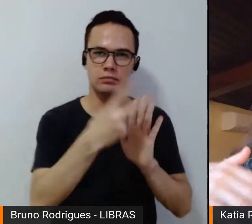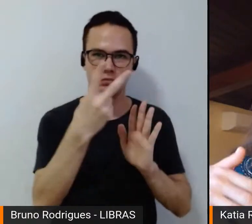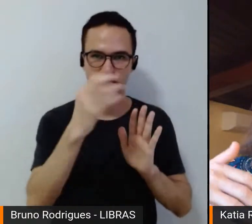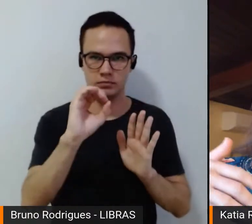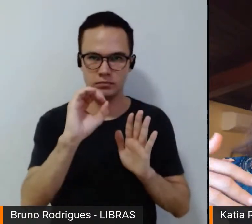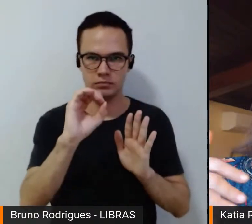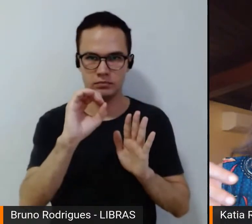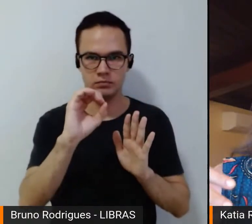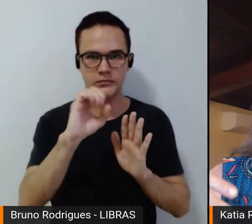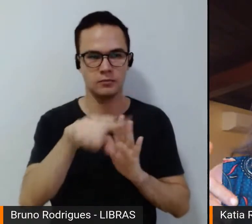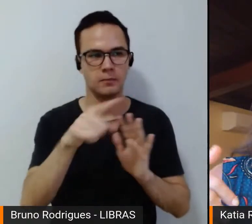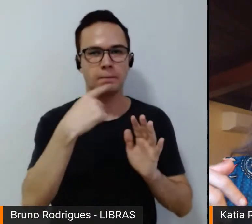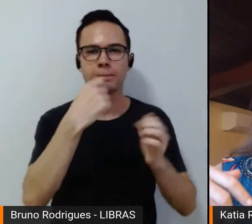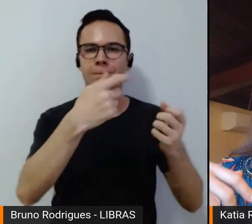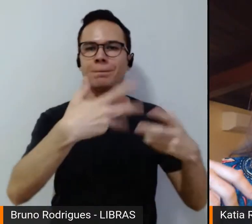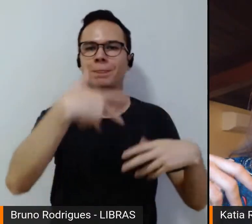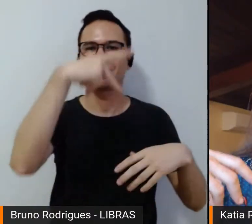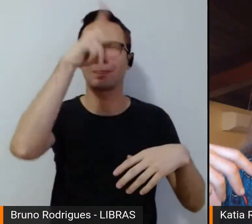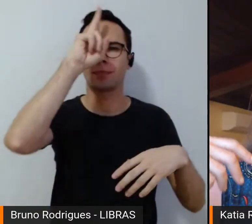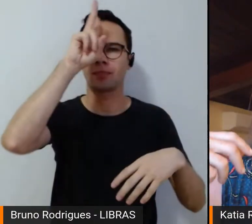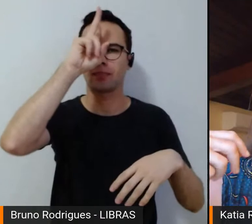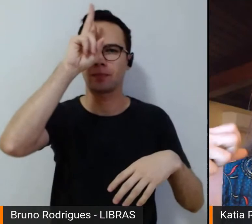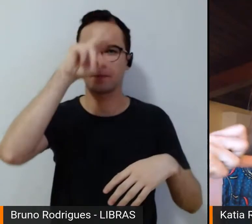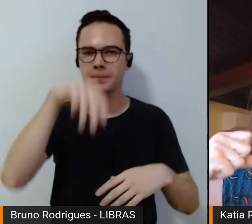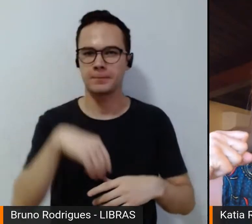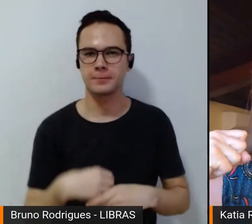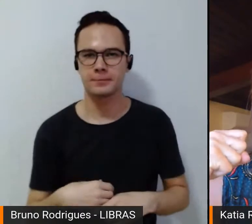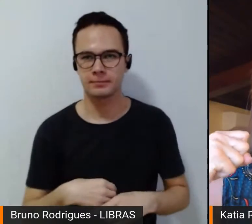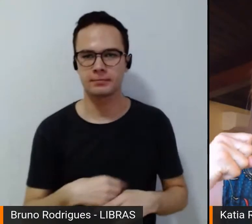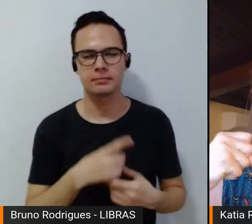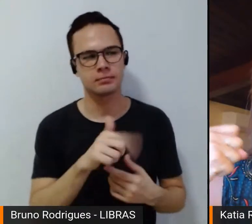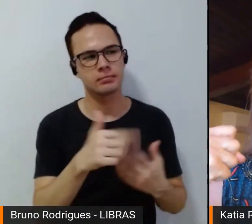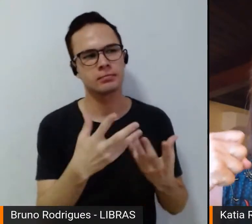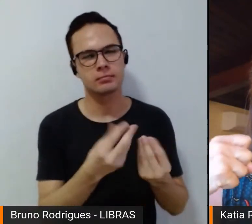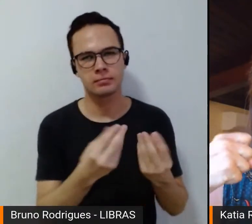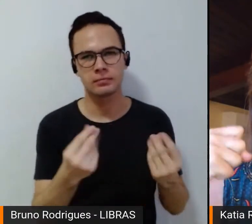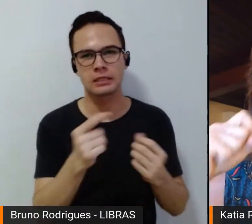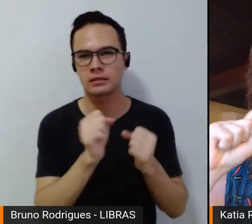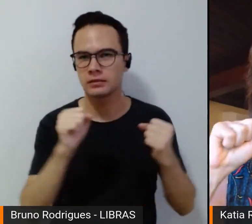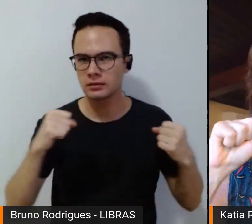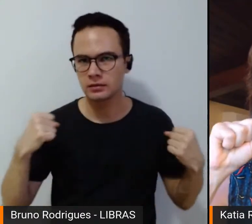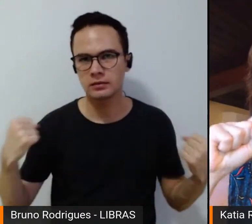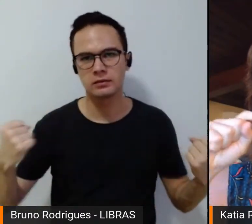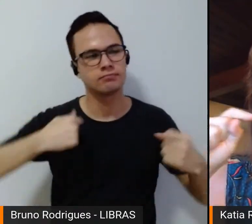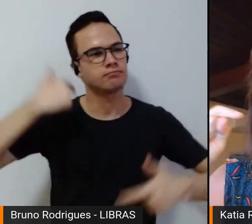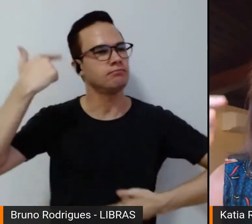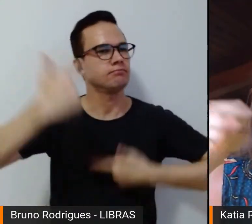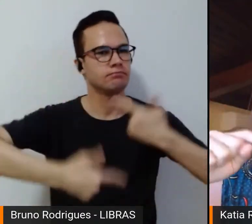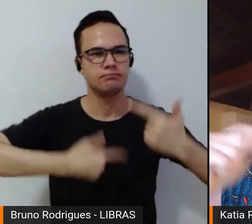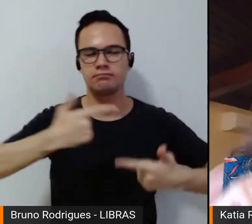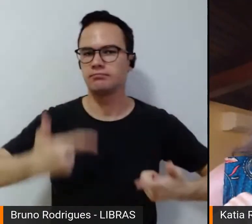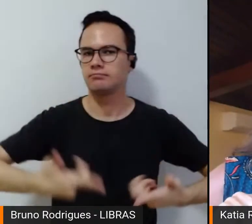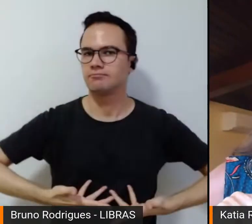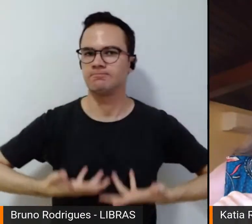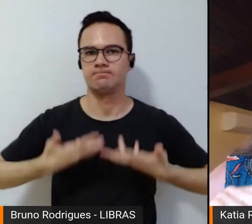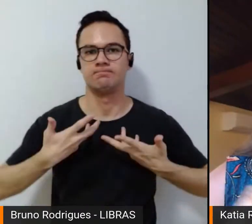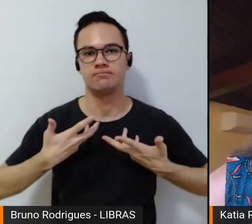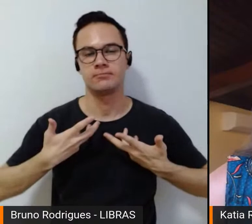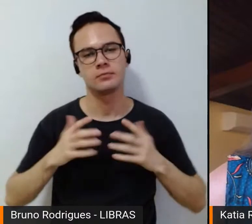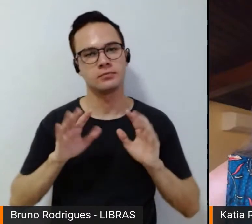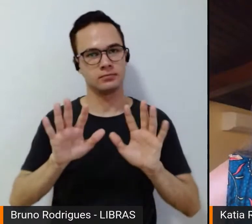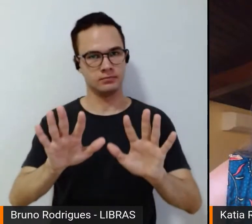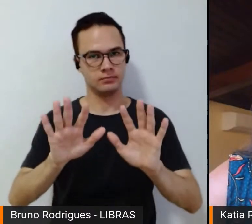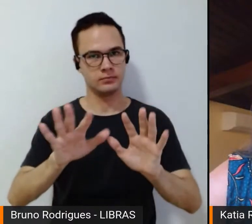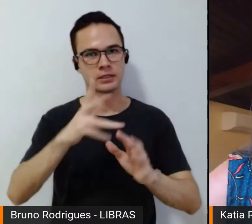contam uma história de muita luta, de muita disposição, entretanto,